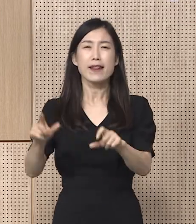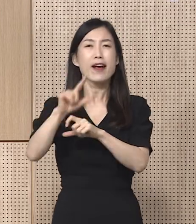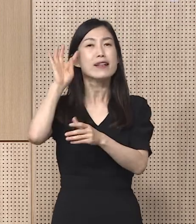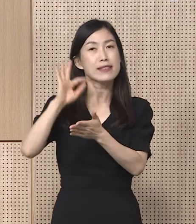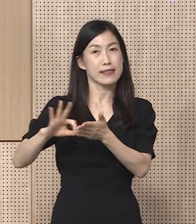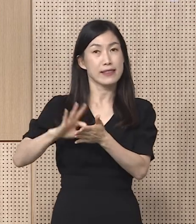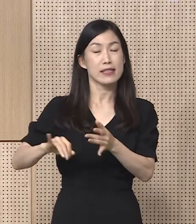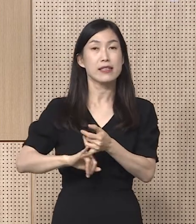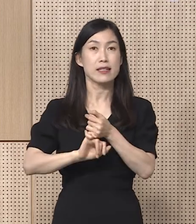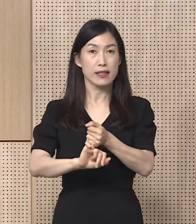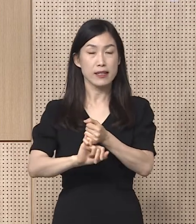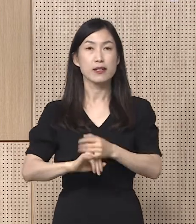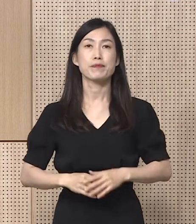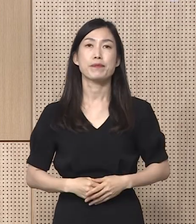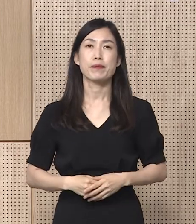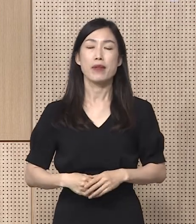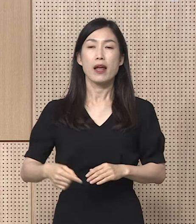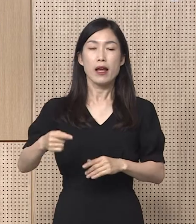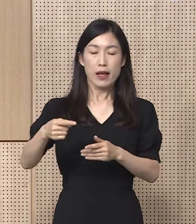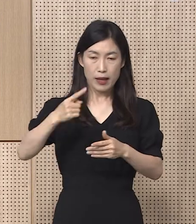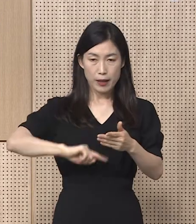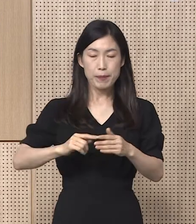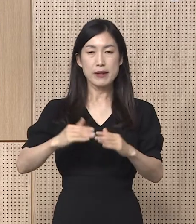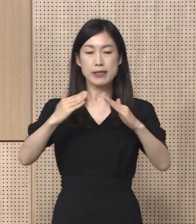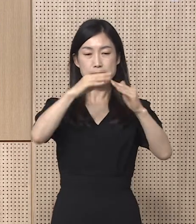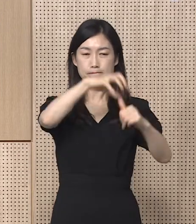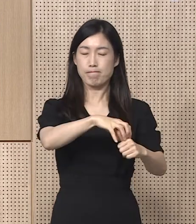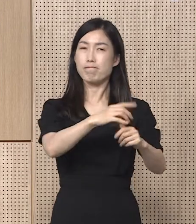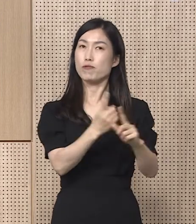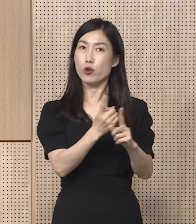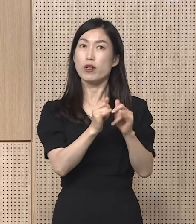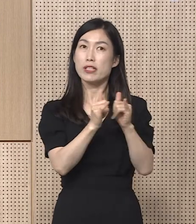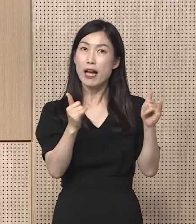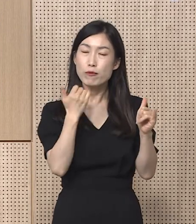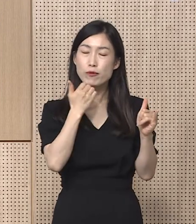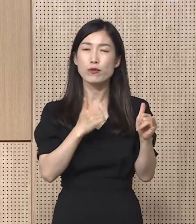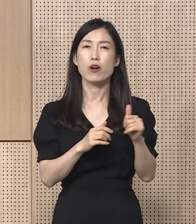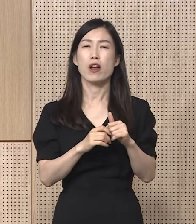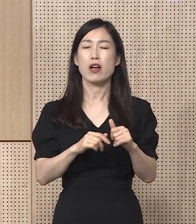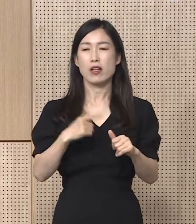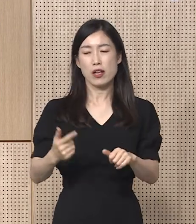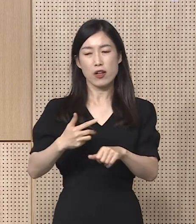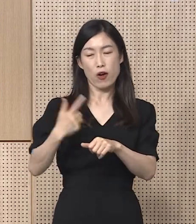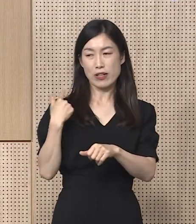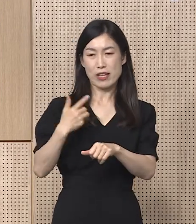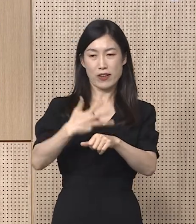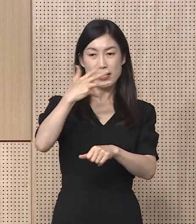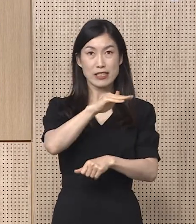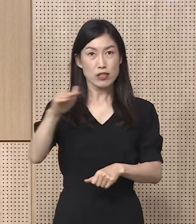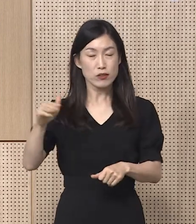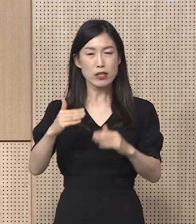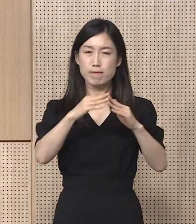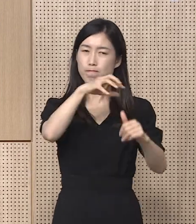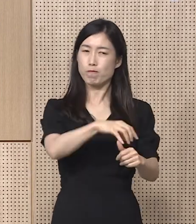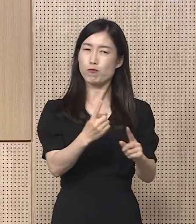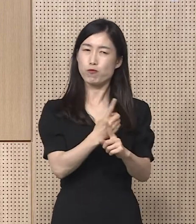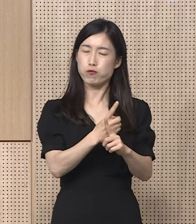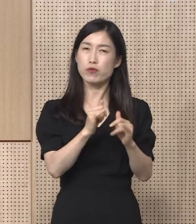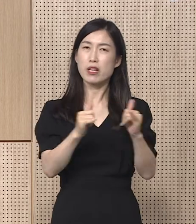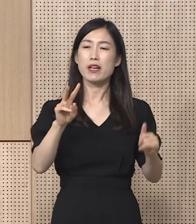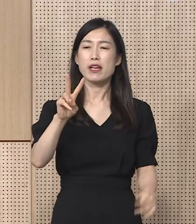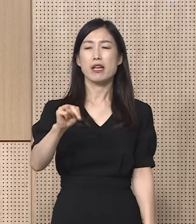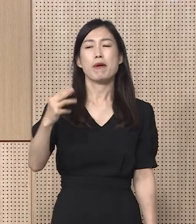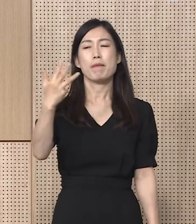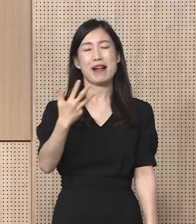다음은 재택치료 운영 현황입니다. 5월 30일 18시 기준 도내 재택치료 환자는 2만 3